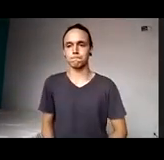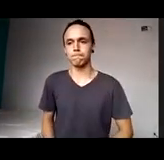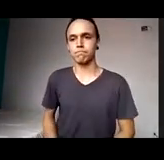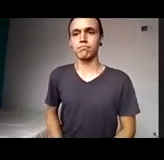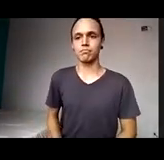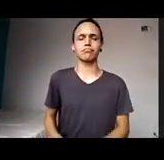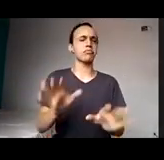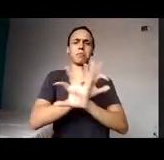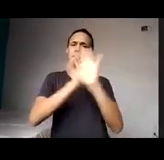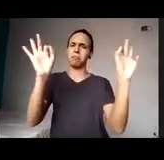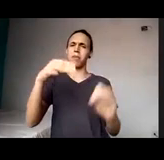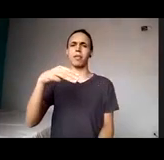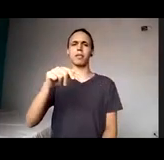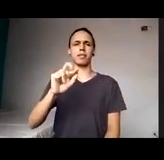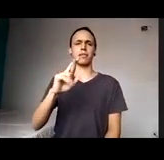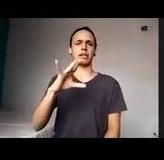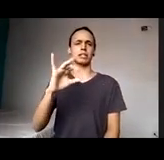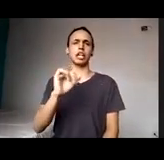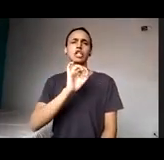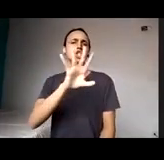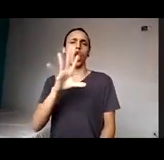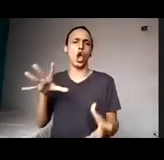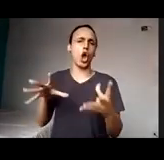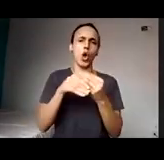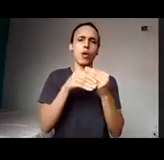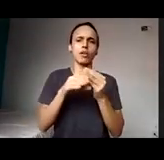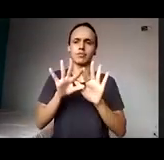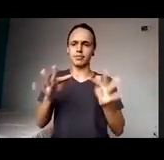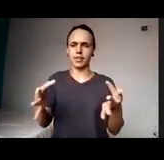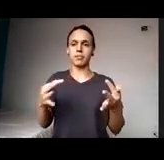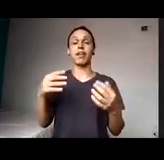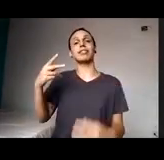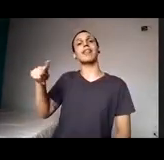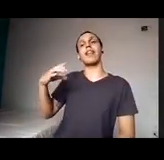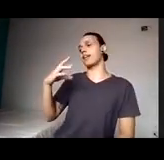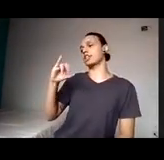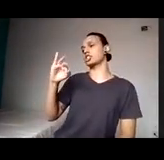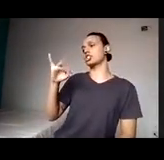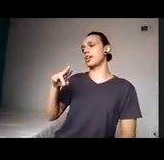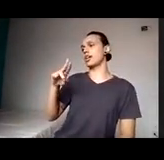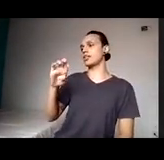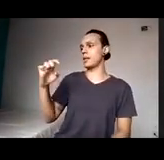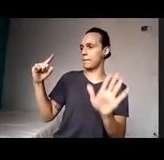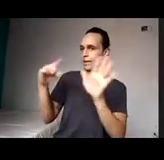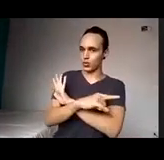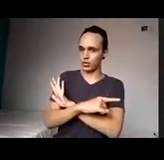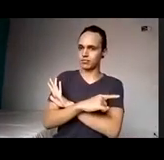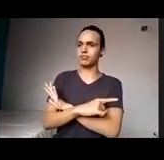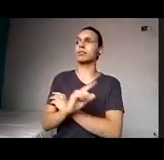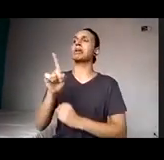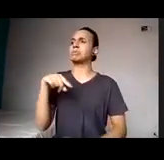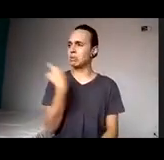Perfeito, Márcia, eu queria só fazer uma complementação com essa pergunta da Cristiane, Cristiane, a gente tem discutido muito essa questão,